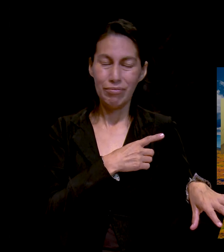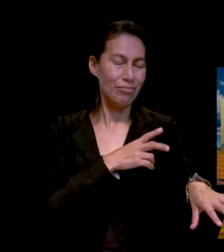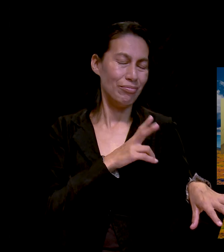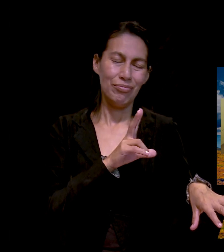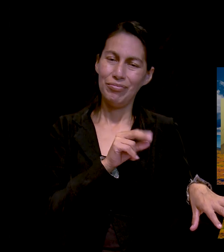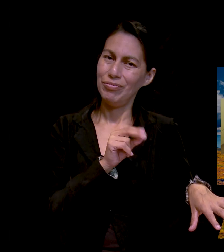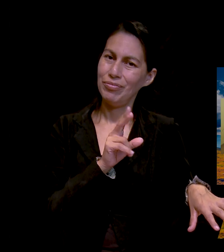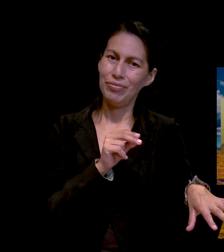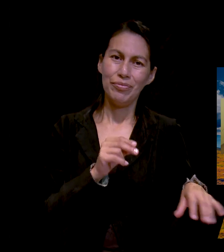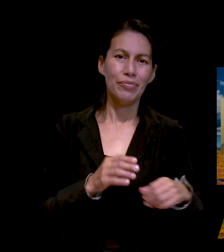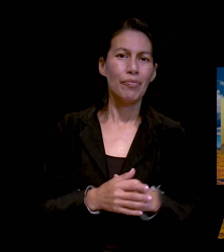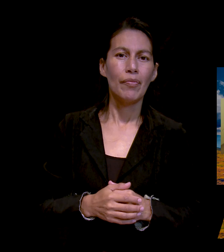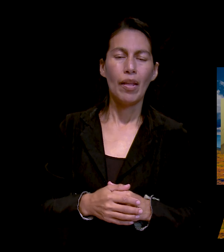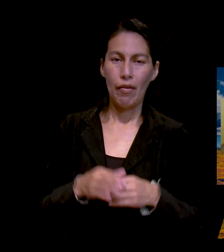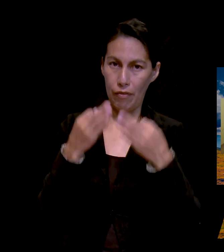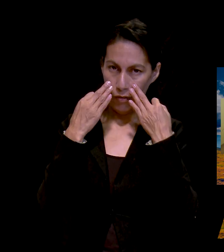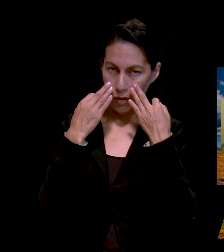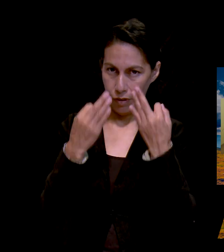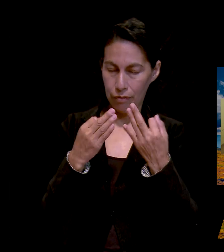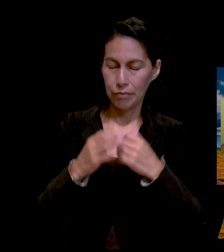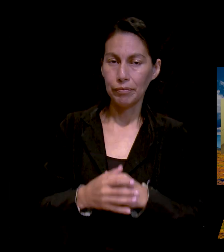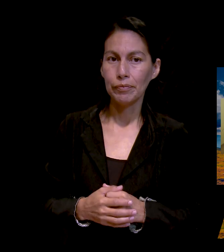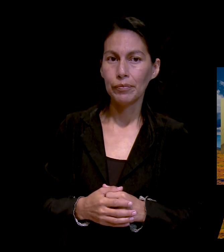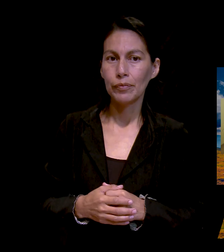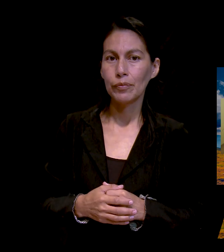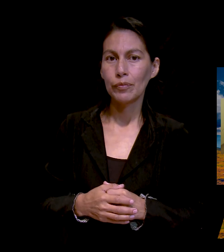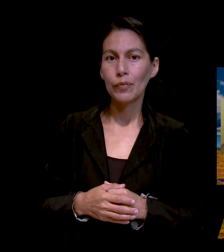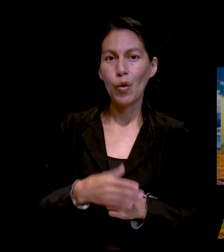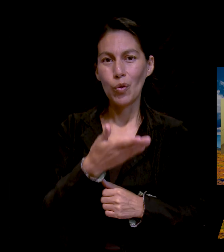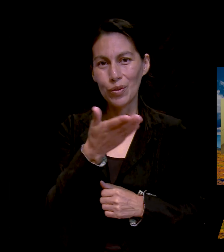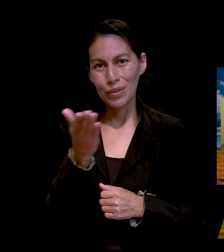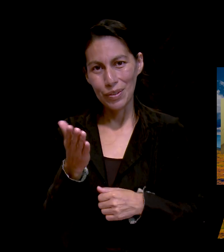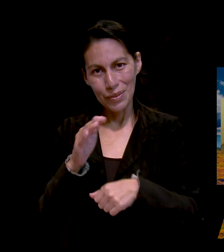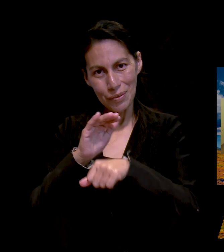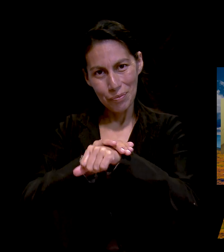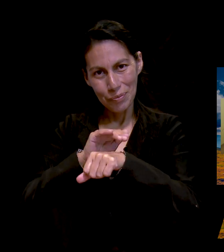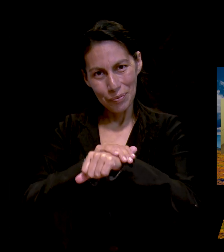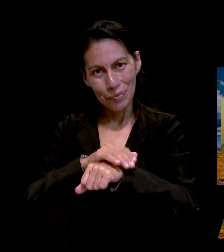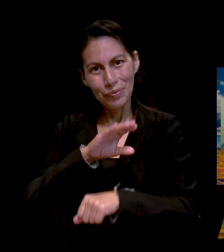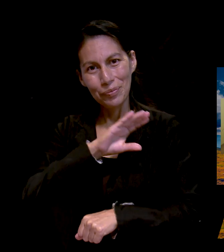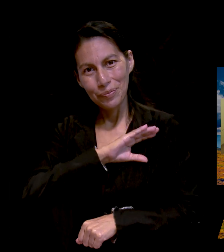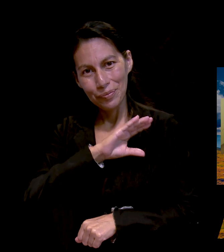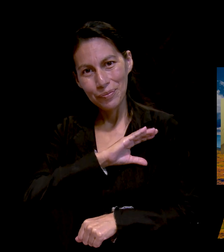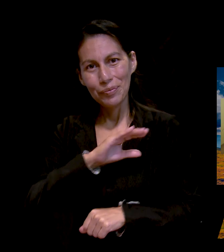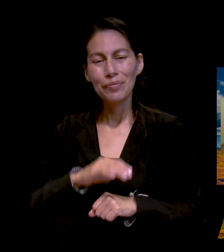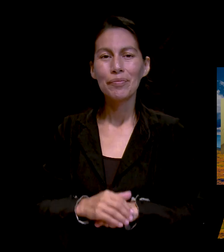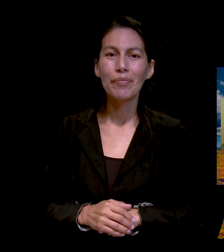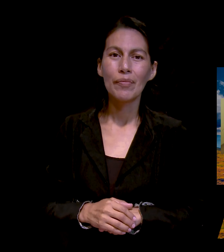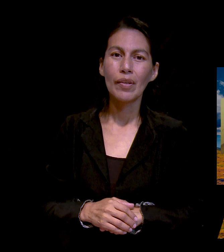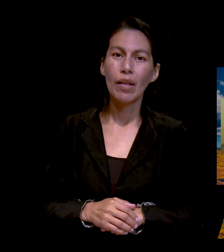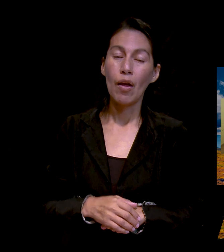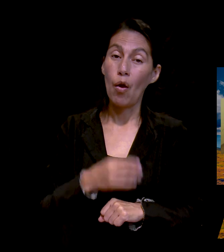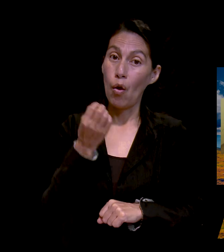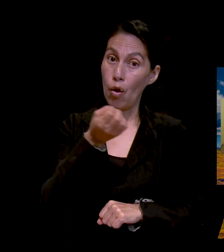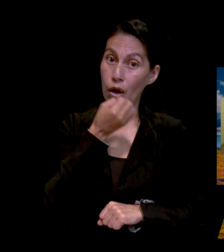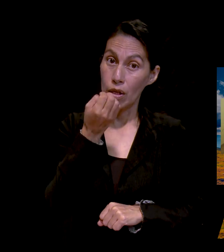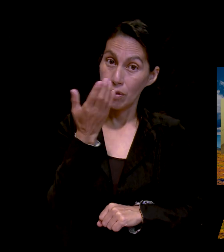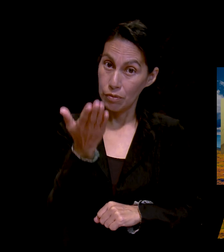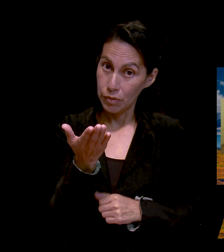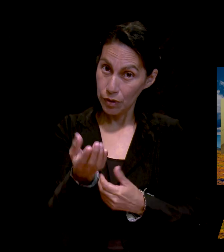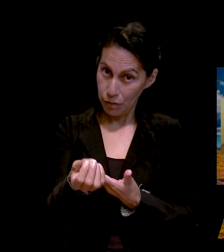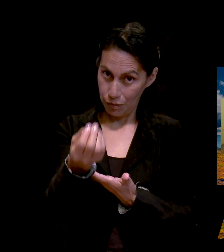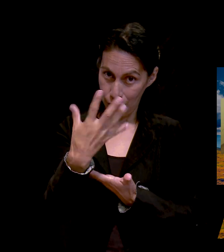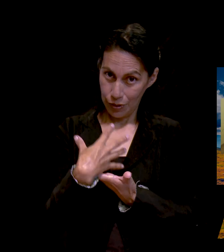Precisamente, Mari, mientras ustedes, queridos amigos, amigas, envían sus pedidos de oración y agradecimientos,